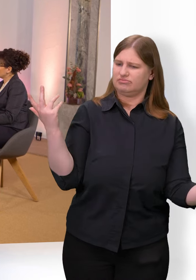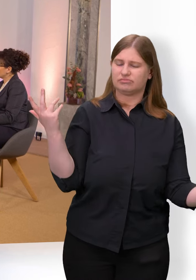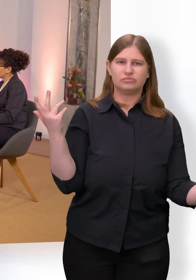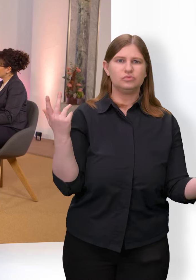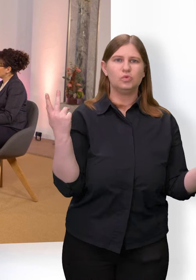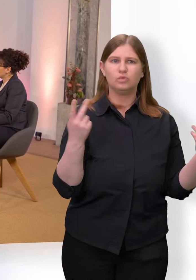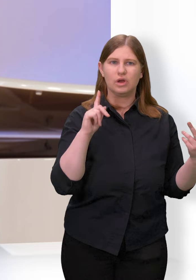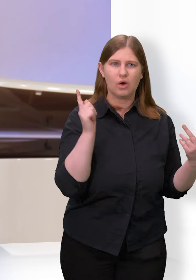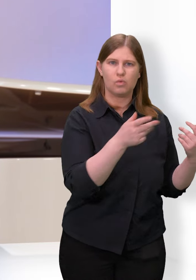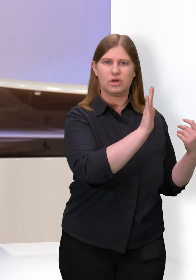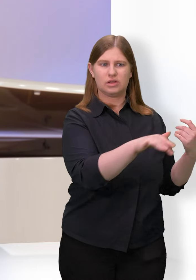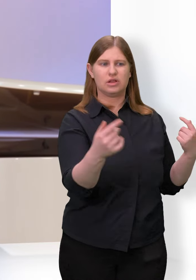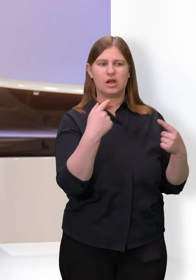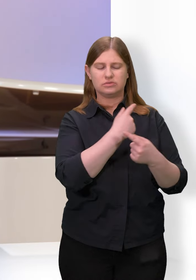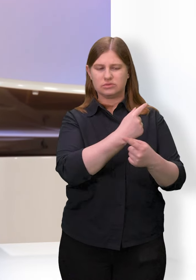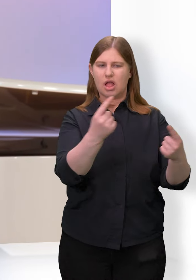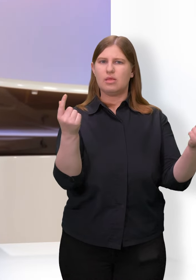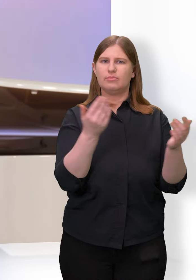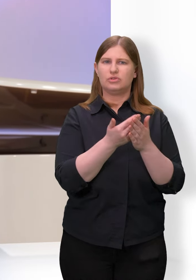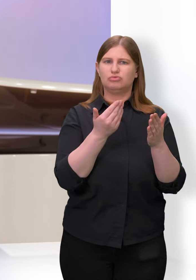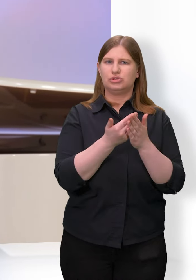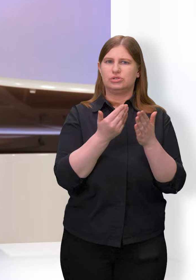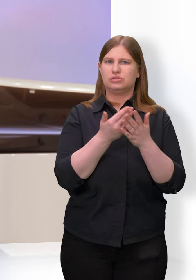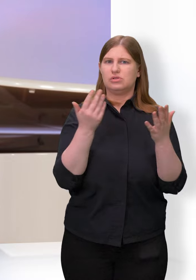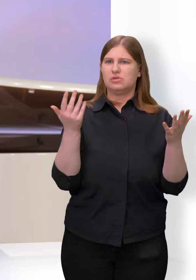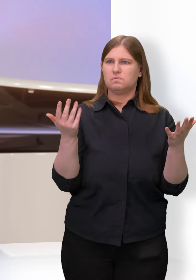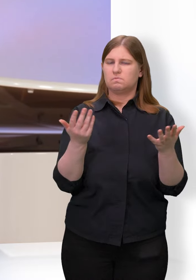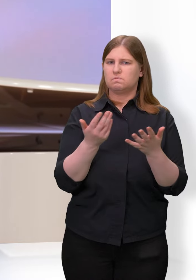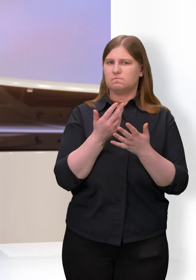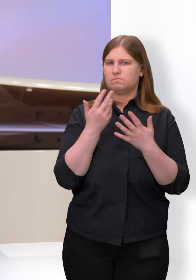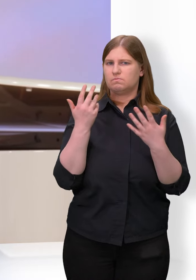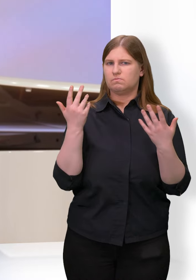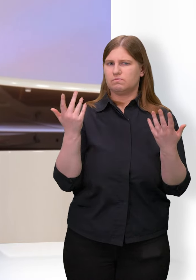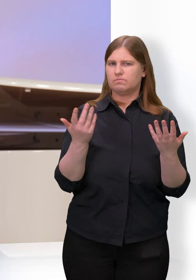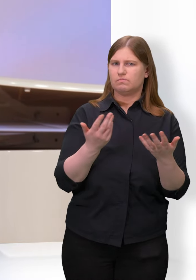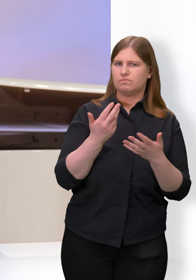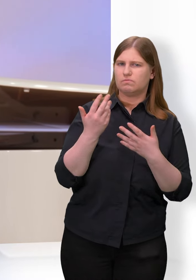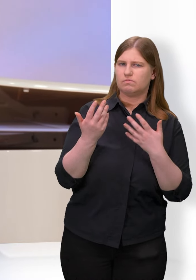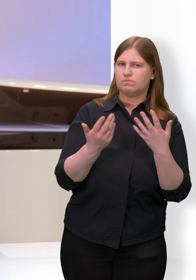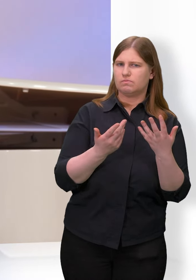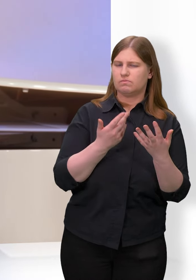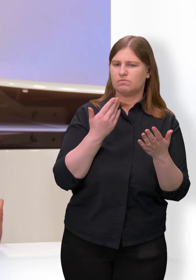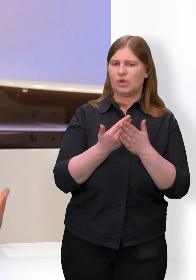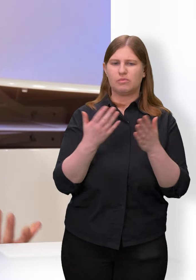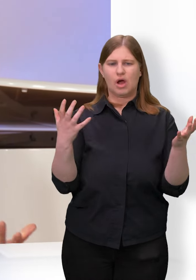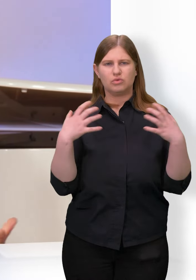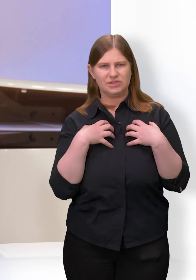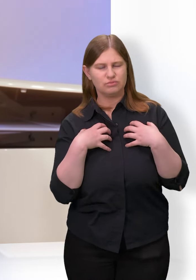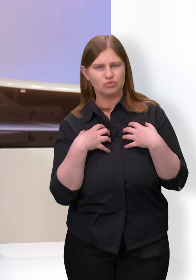die beispielsweise von einer Autismusform betroffen sind,